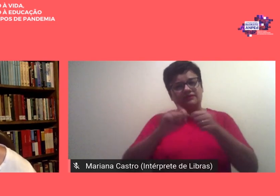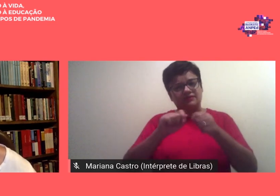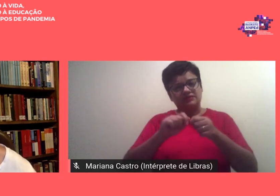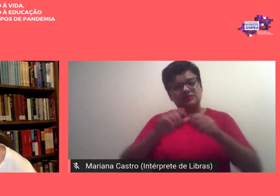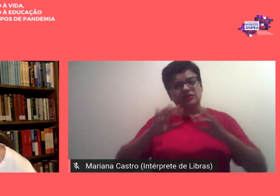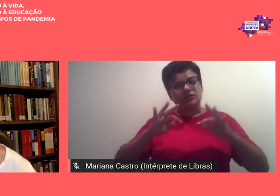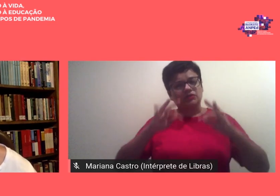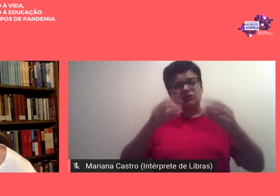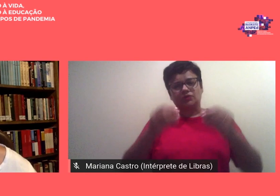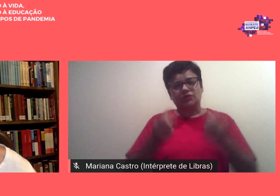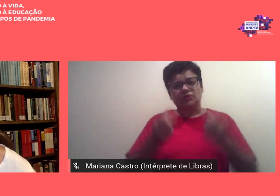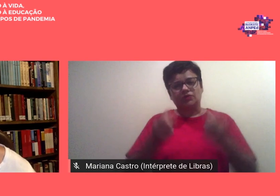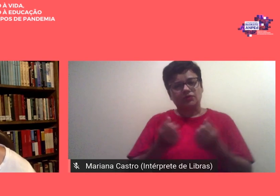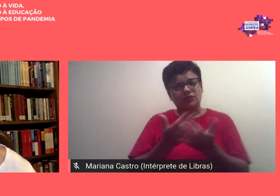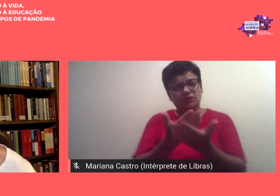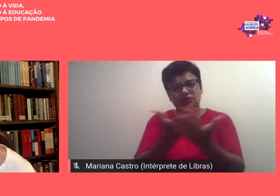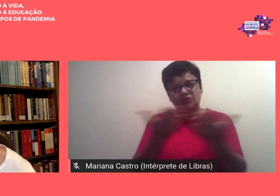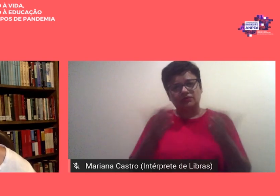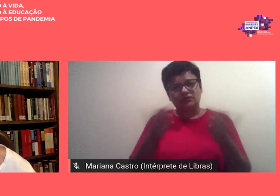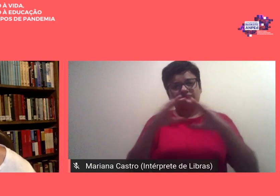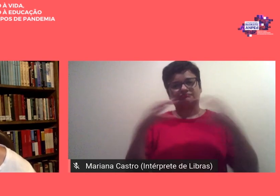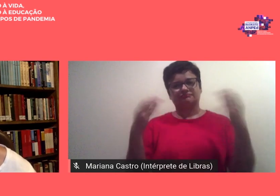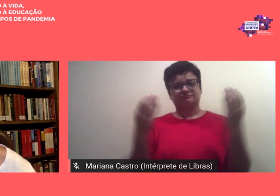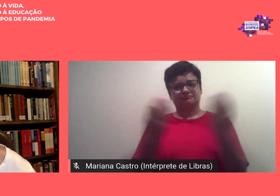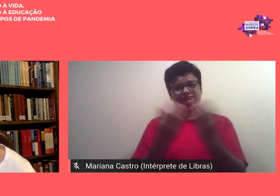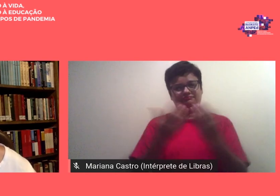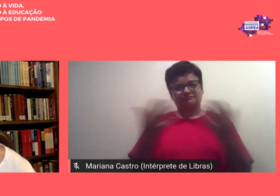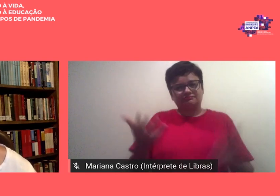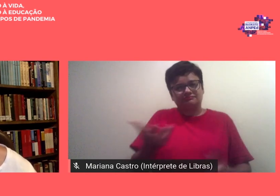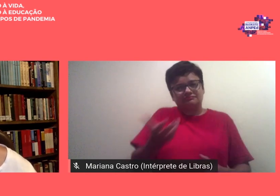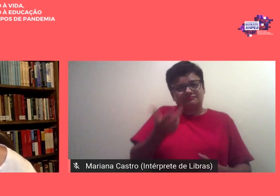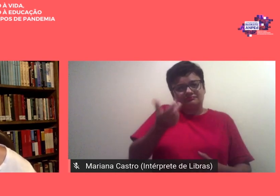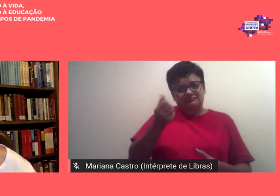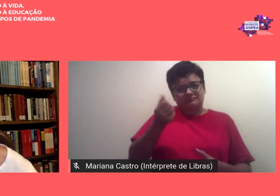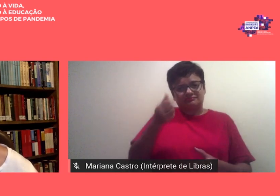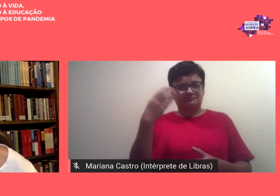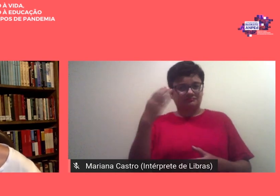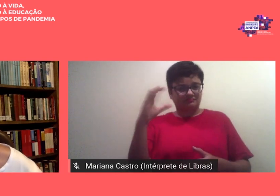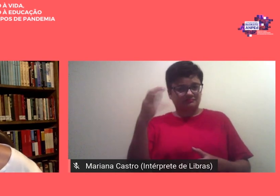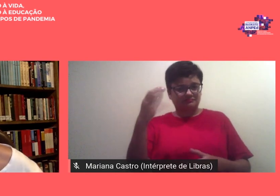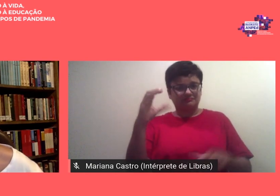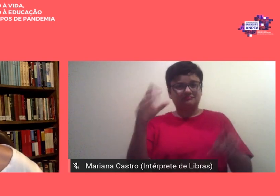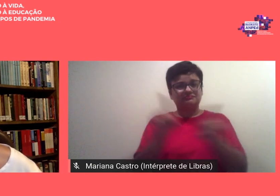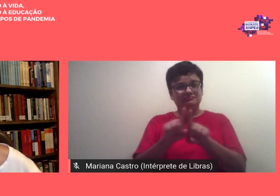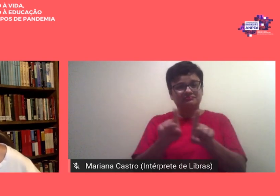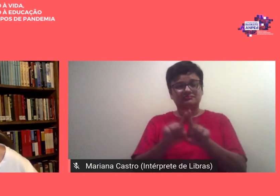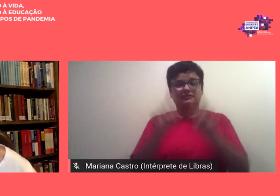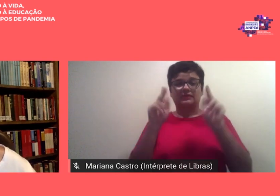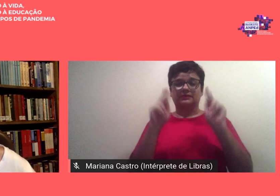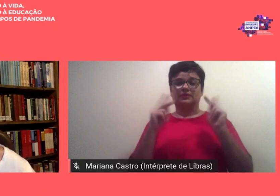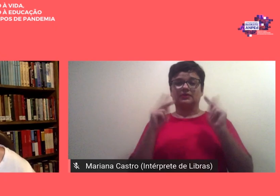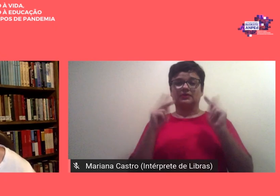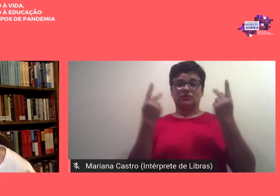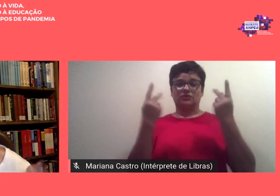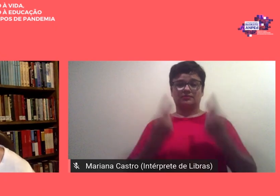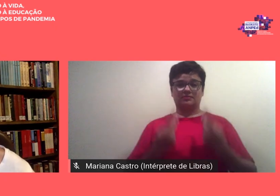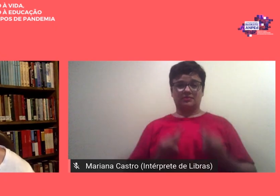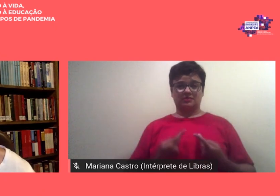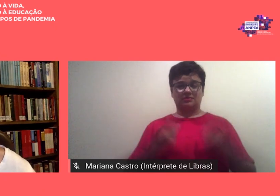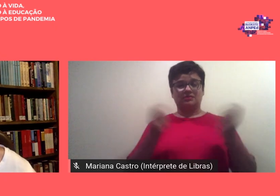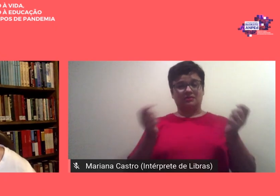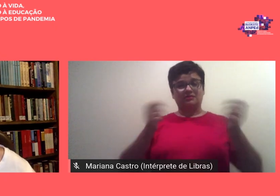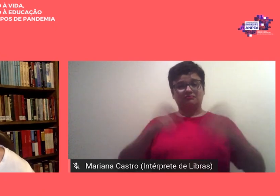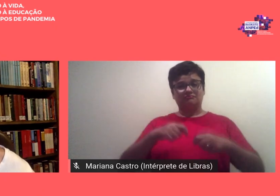participaram um evento com essa qualidade científica mas também com essa qualidade humana que foi possível de